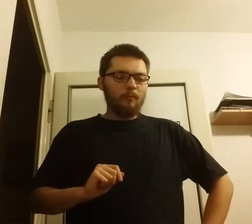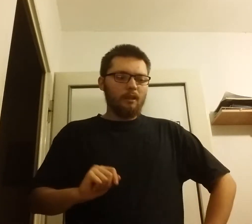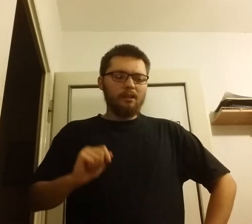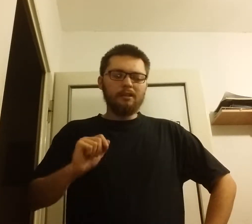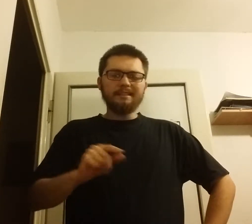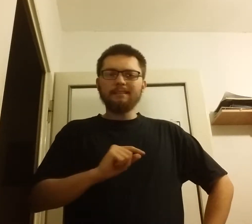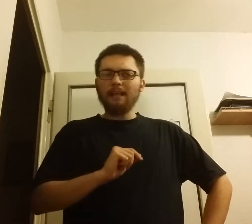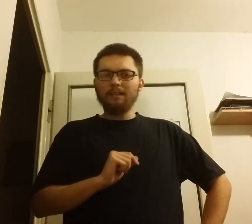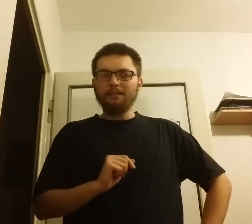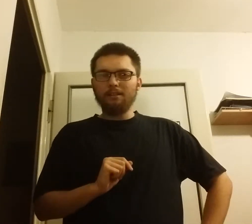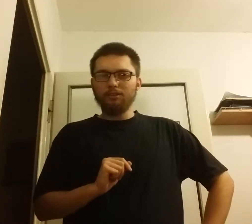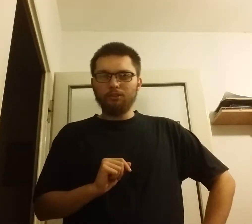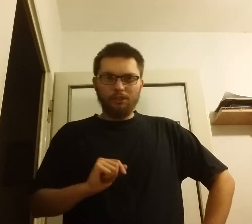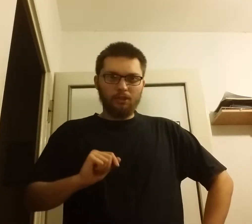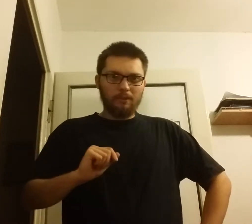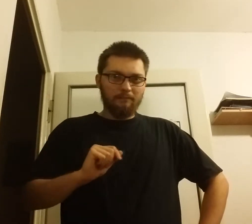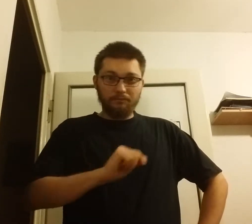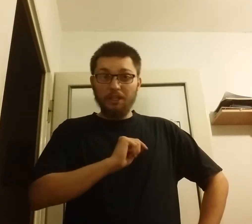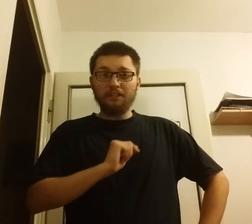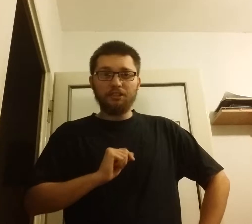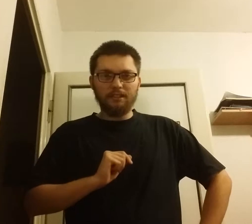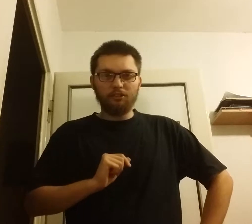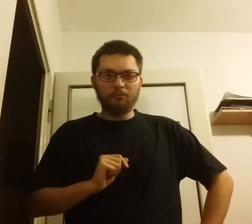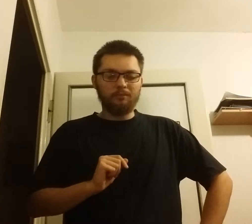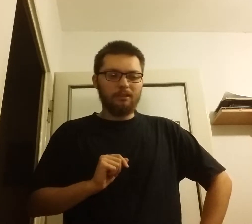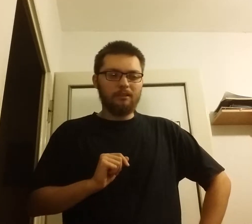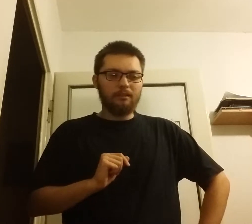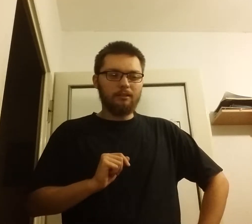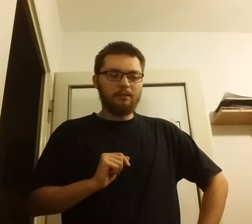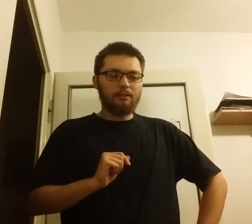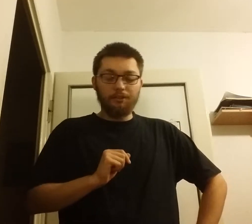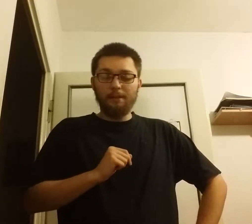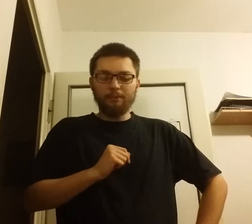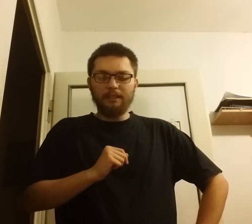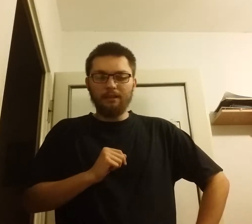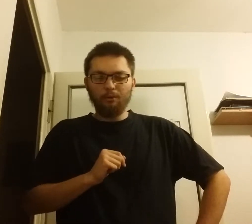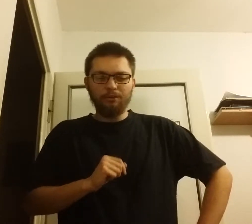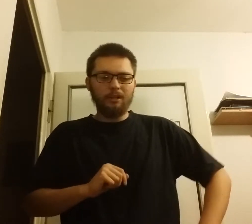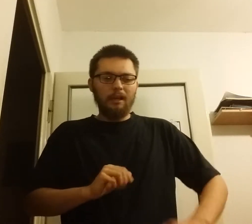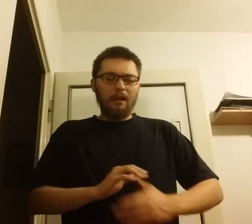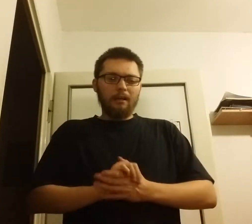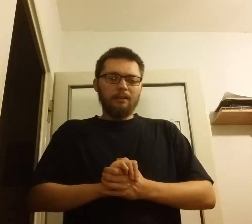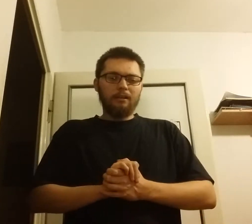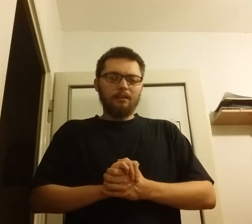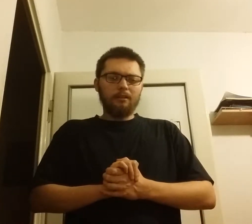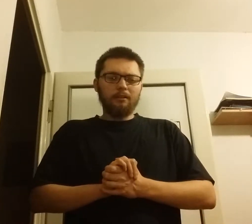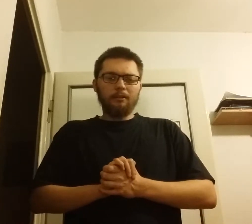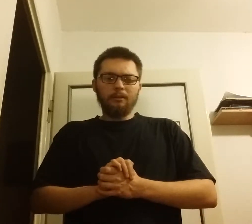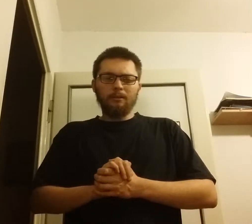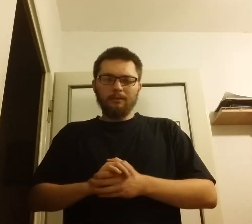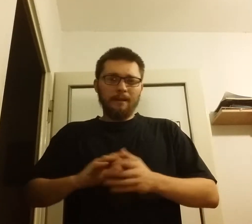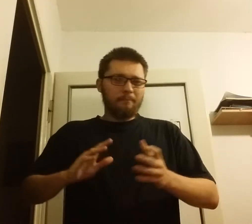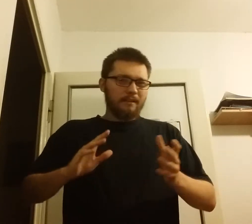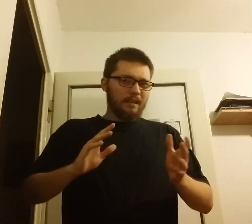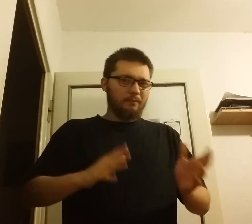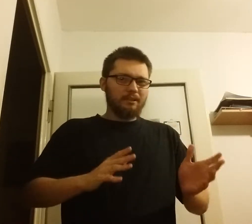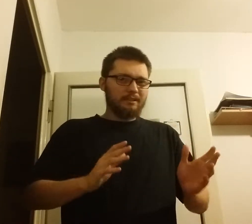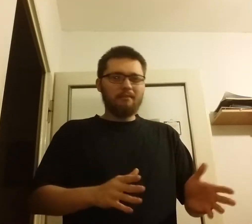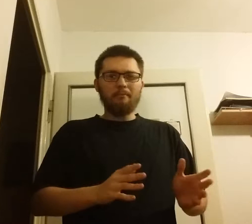I Stany Zjednoczone są nam wdzięczni za tą niepodległość. I tam jest cała